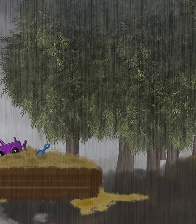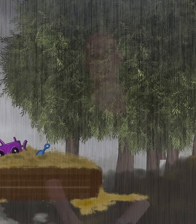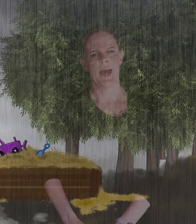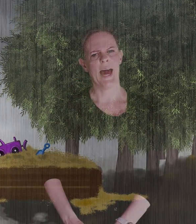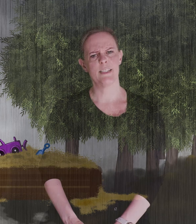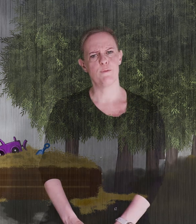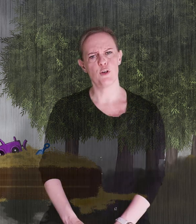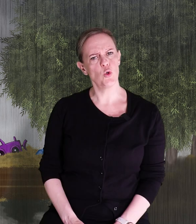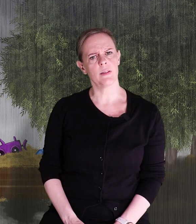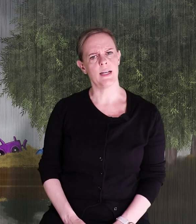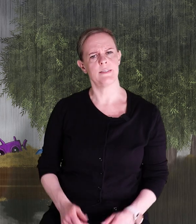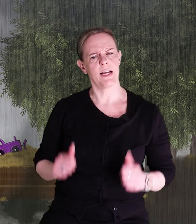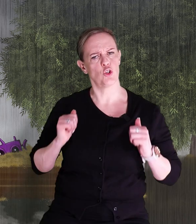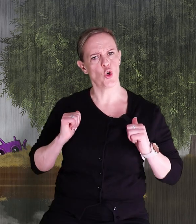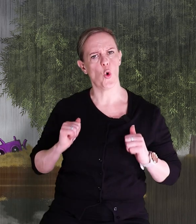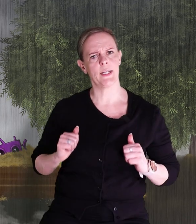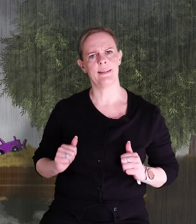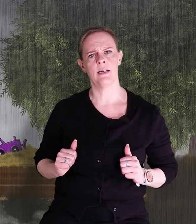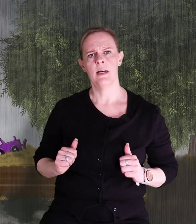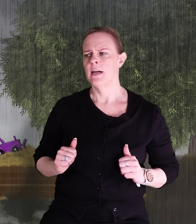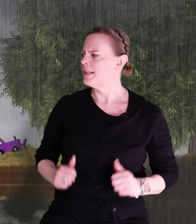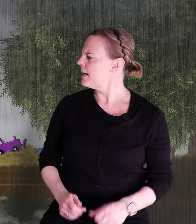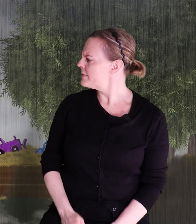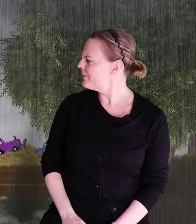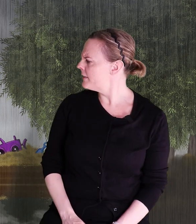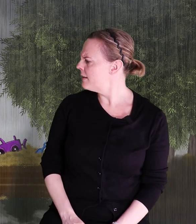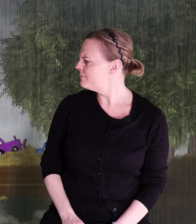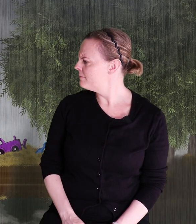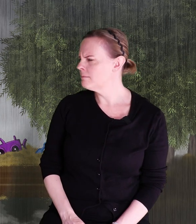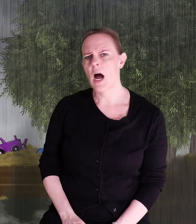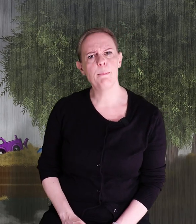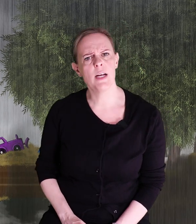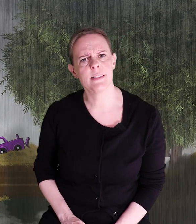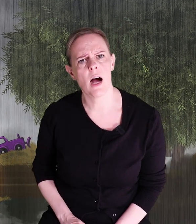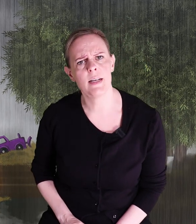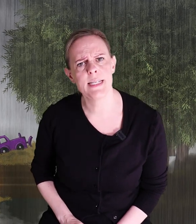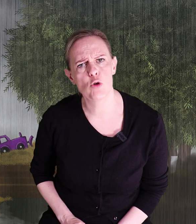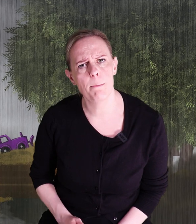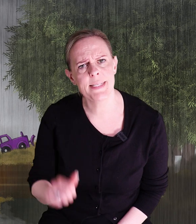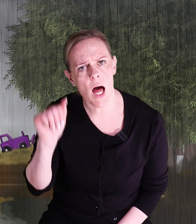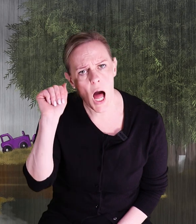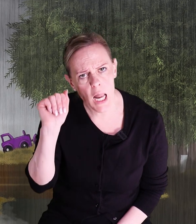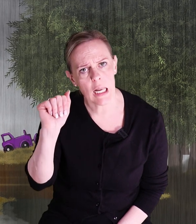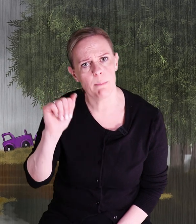Här är det så fruktansvärt tråkigt, tänker jag Svante. Han börjar sakna sin kompis Alma.